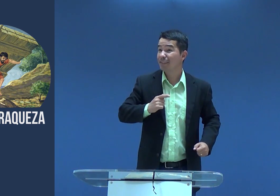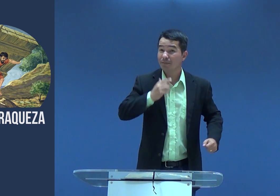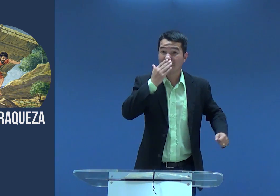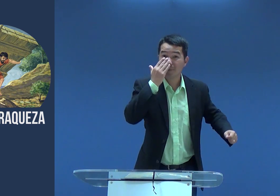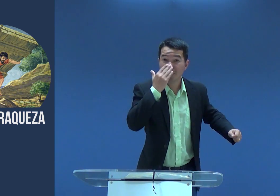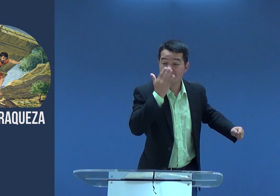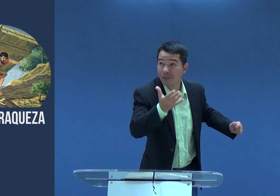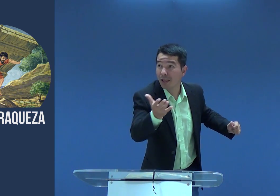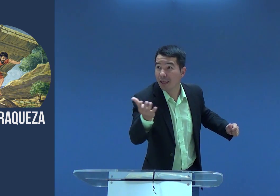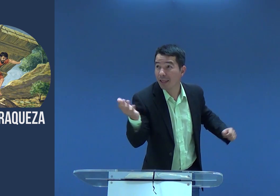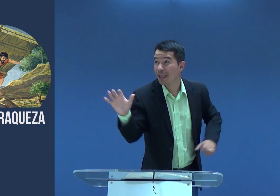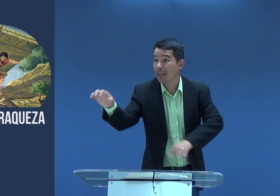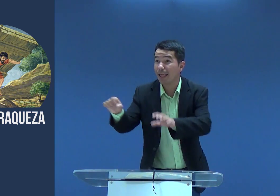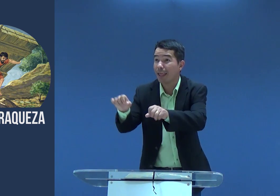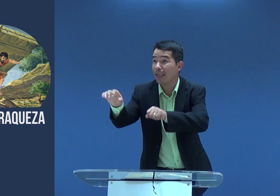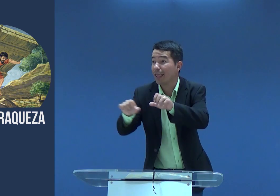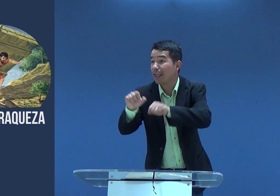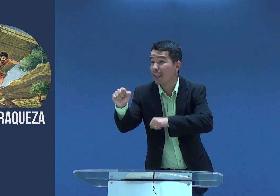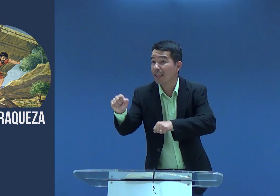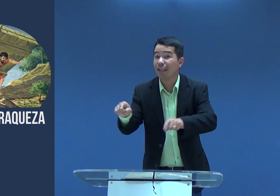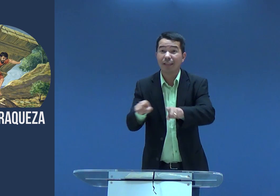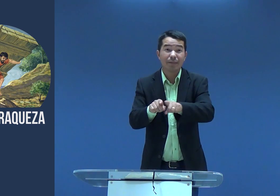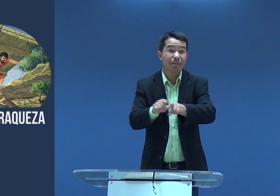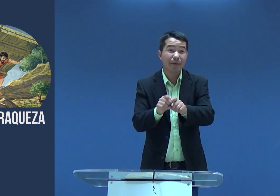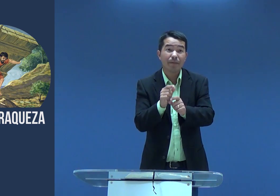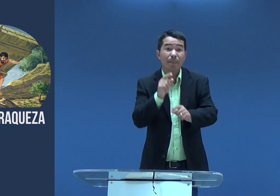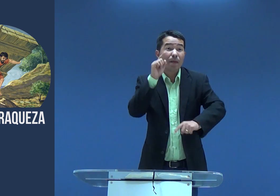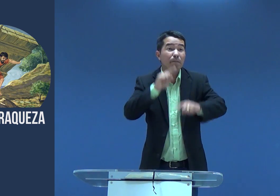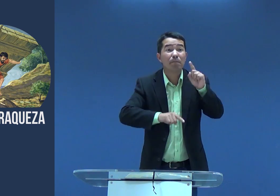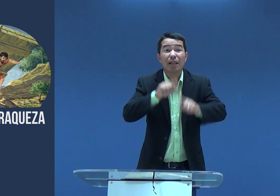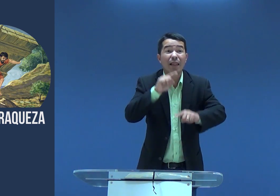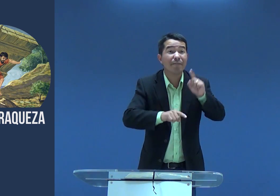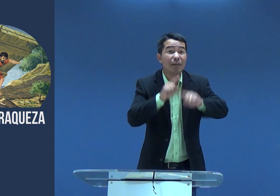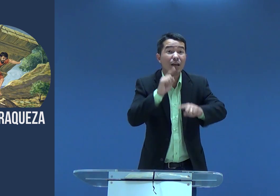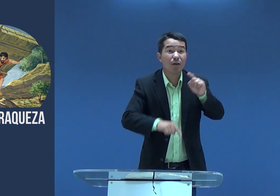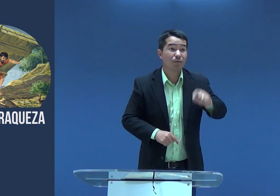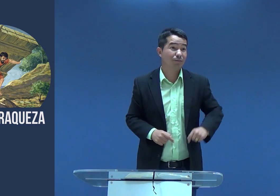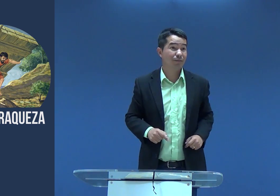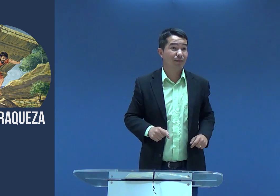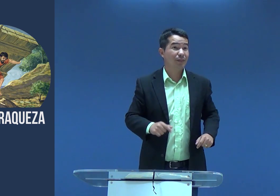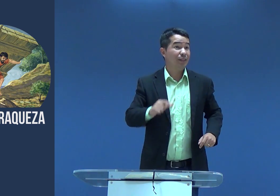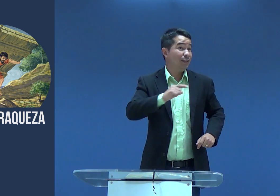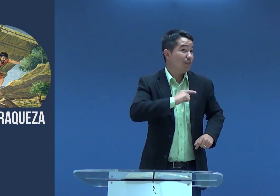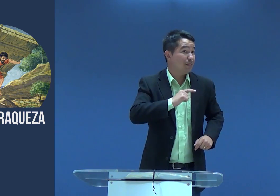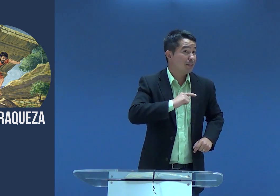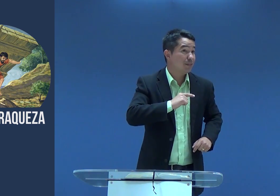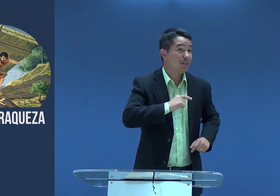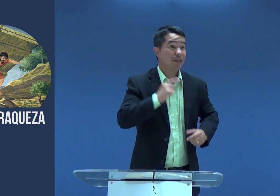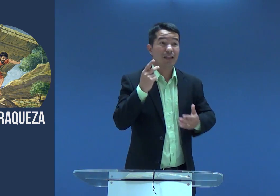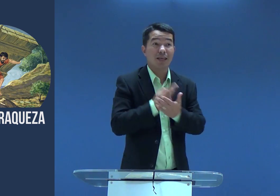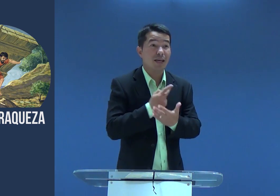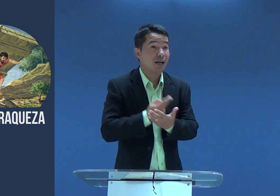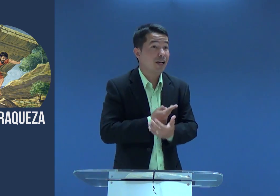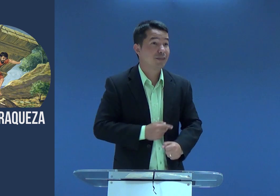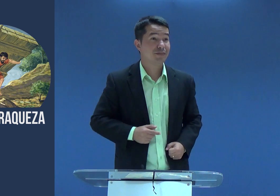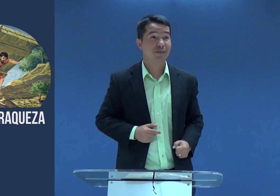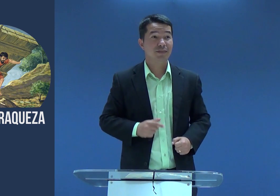A gente pensa em outras coisas, a gente pensa em besteira, palavrões, nos